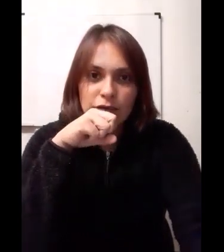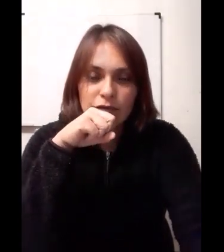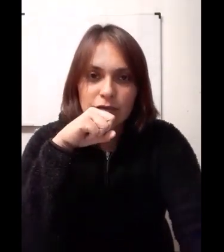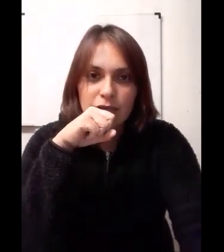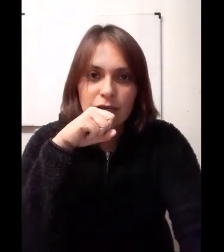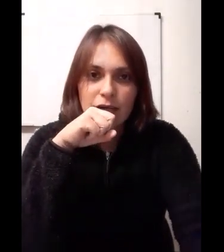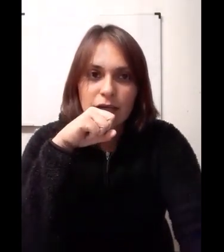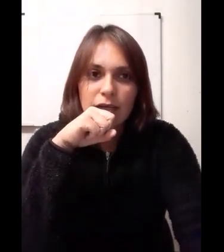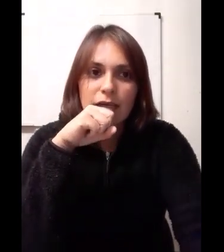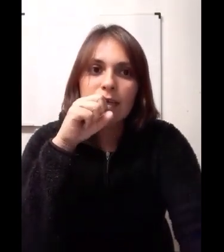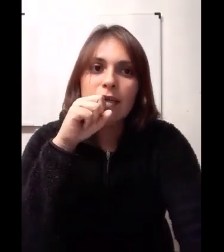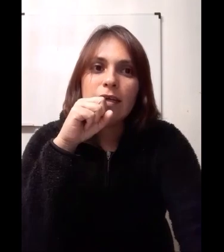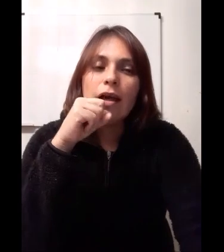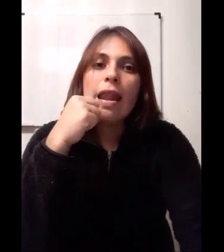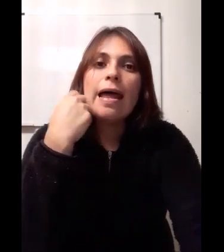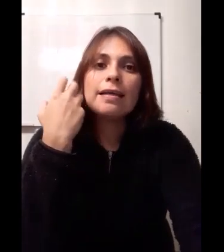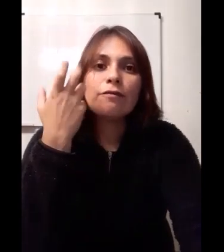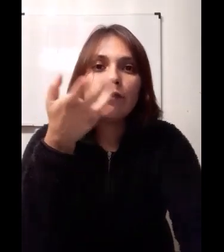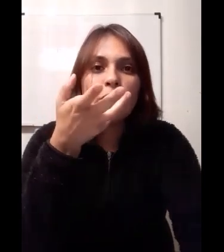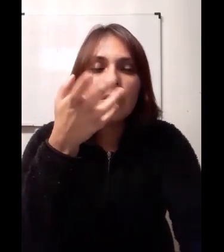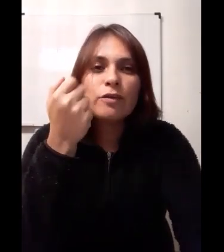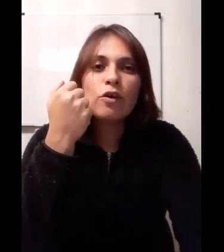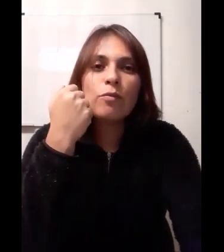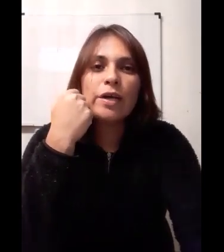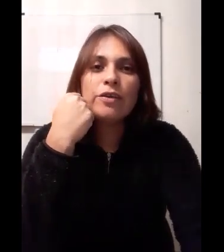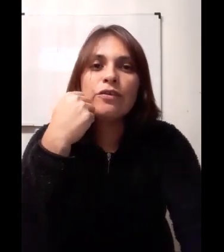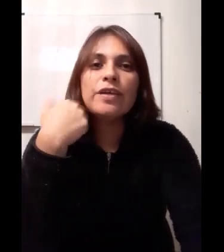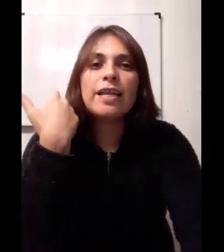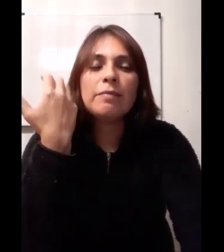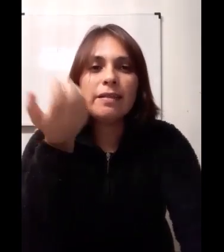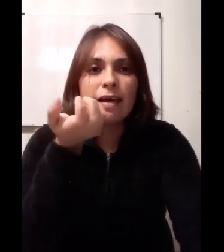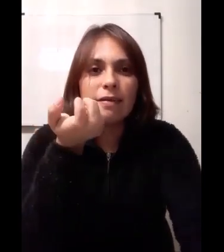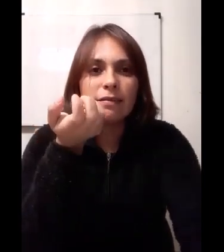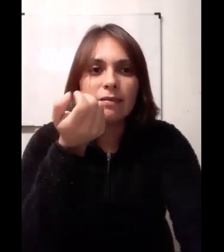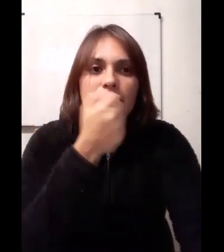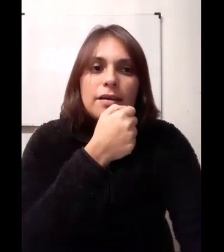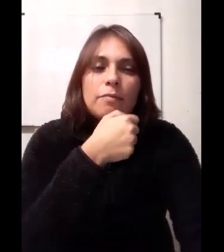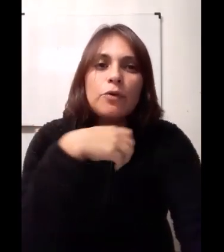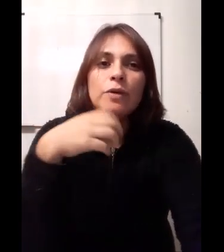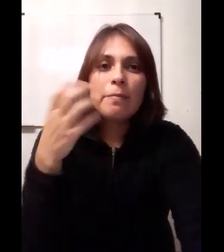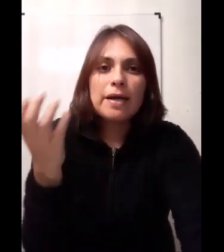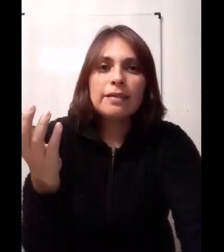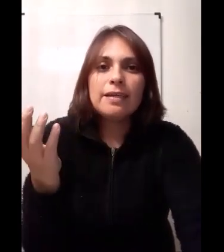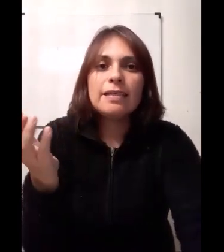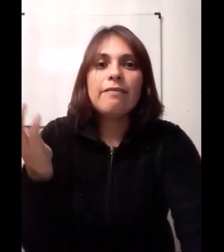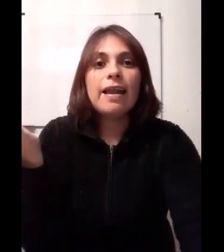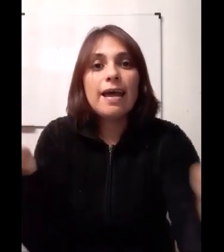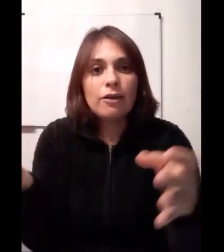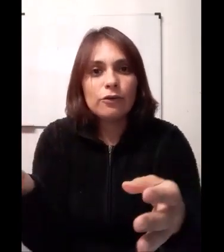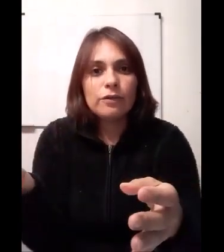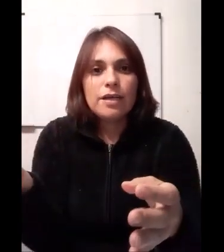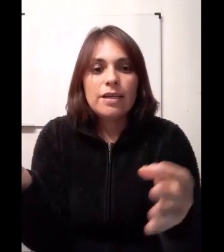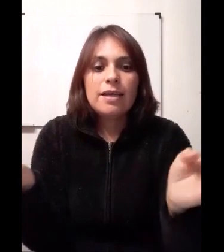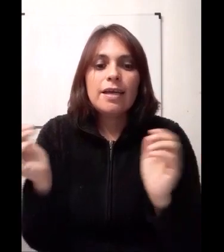y las formas como ellos se alimentaban. Por una parte estaba Lalo que